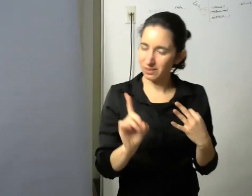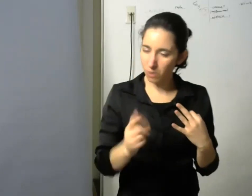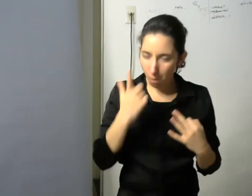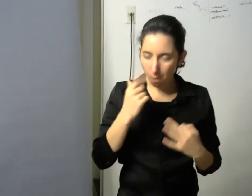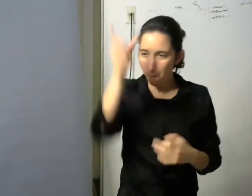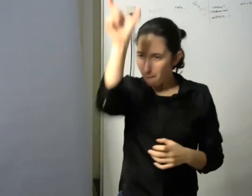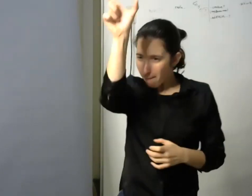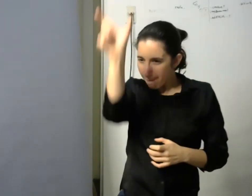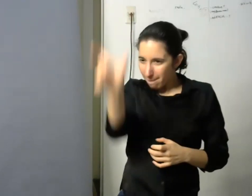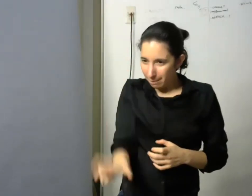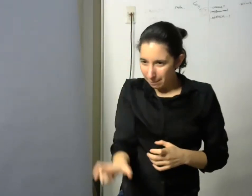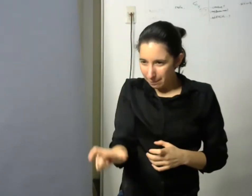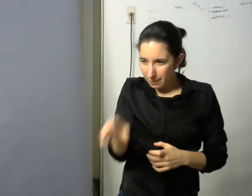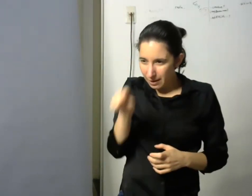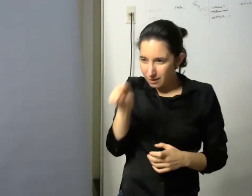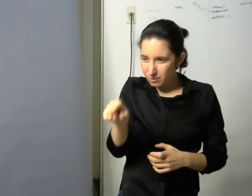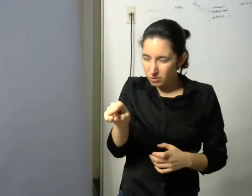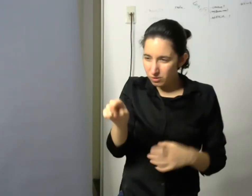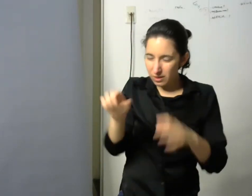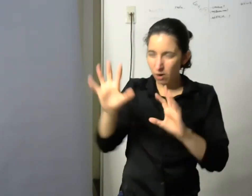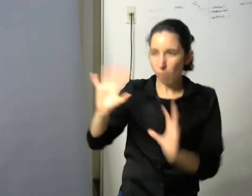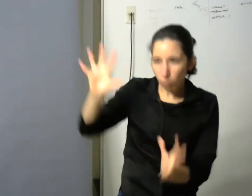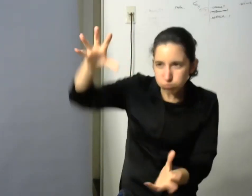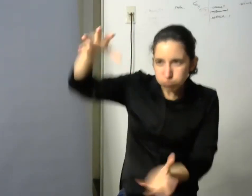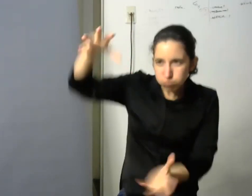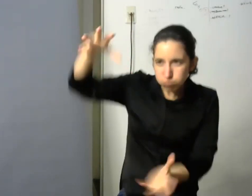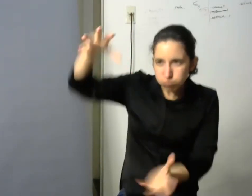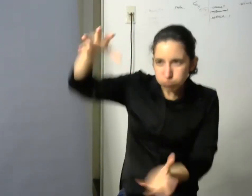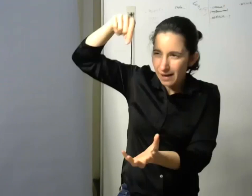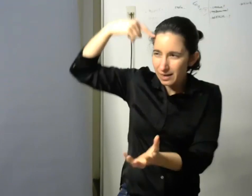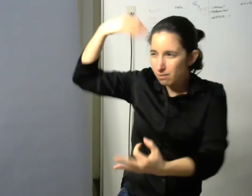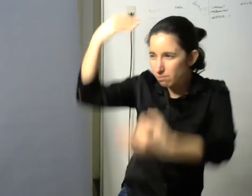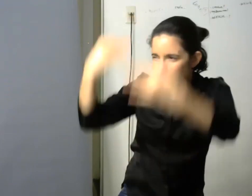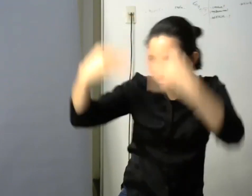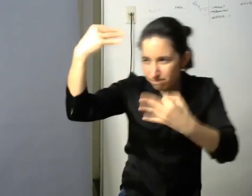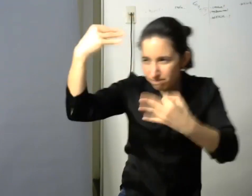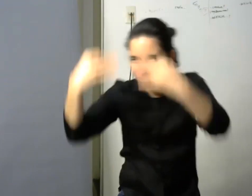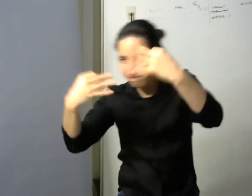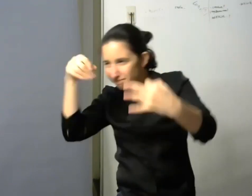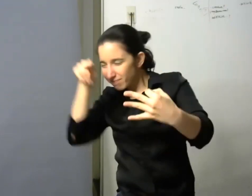compleja para el cual se necesita otra metodología